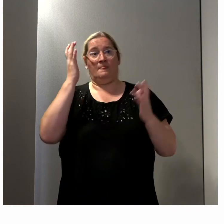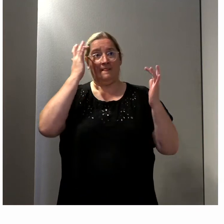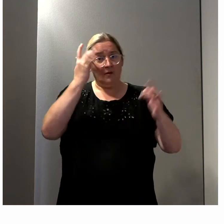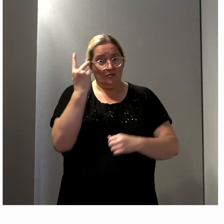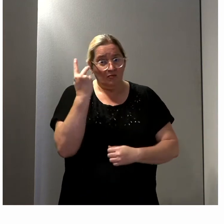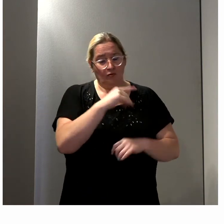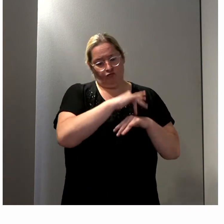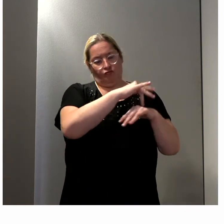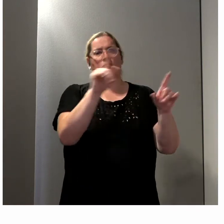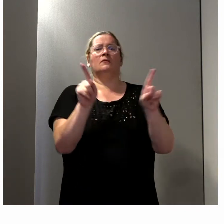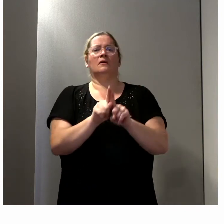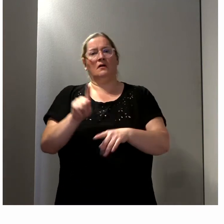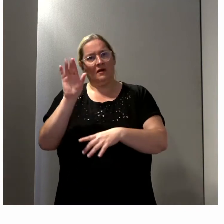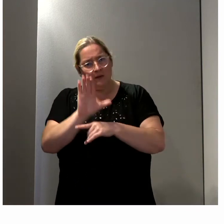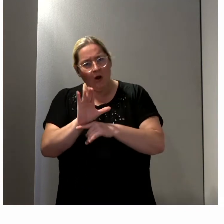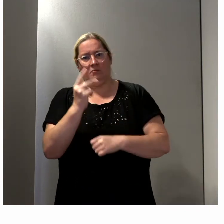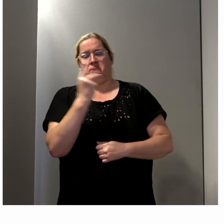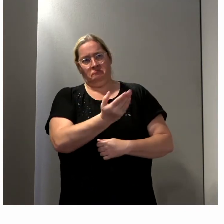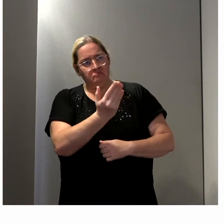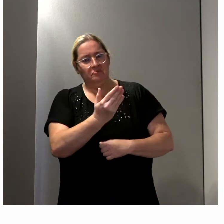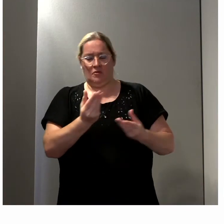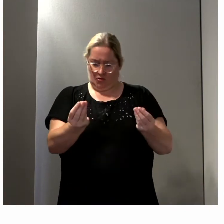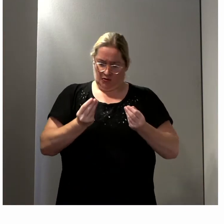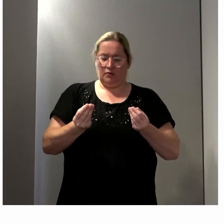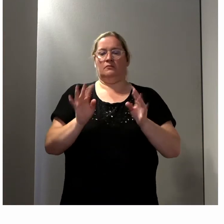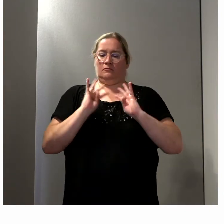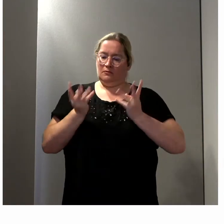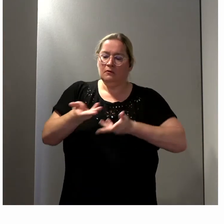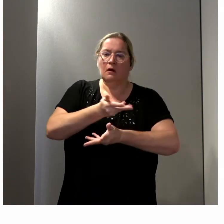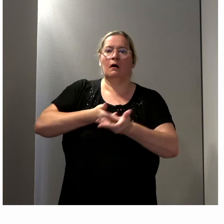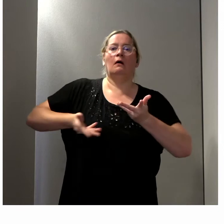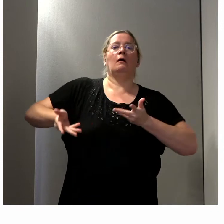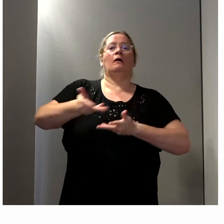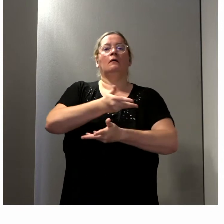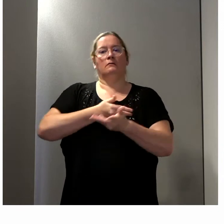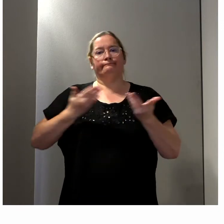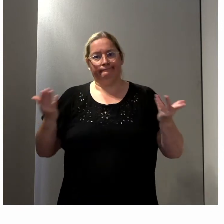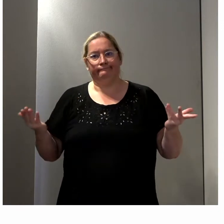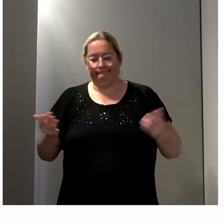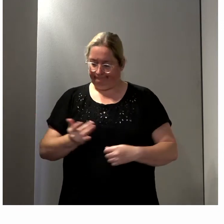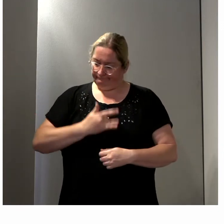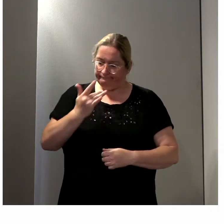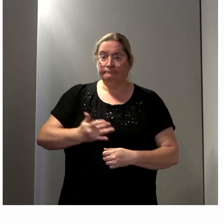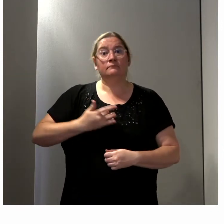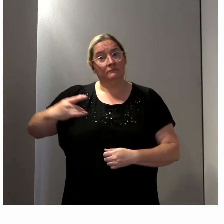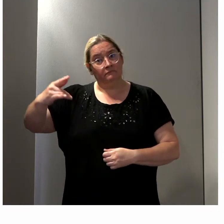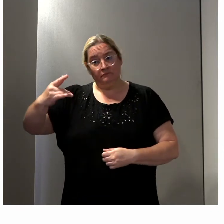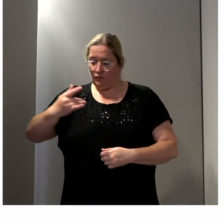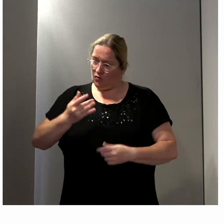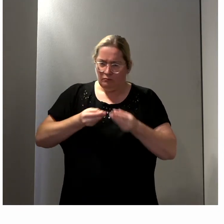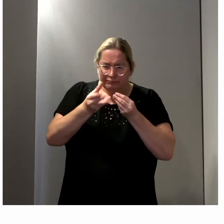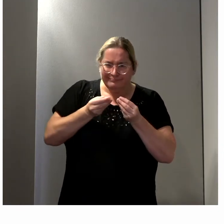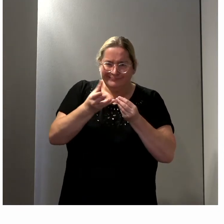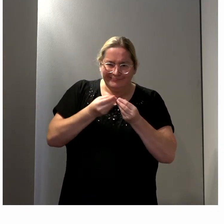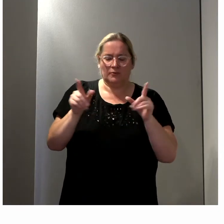témoignage, et rendre cette table ronde, je l'espère, à la fois intéressante, parce qu'elle apporte